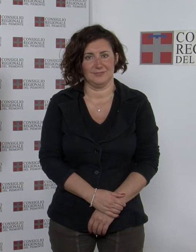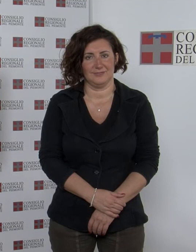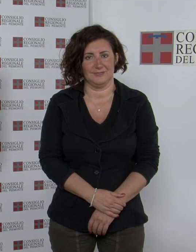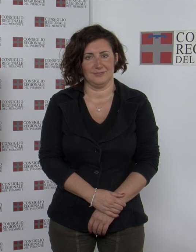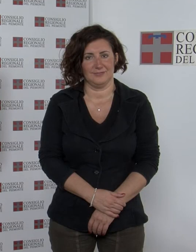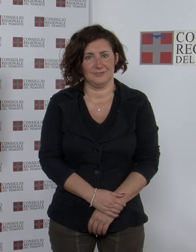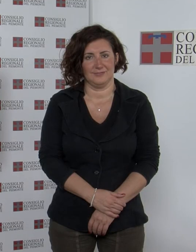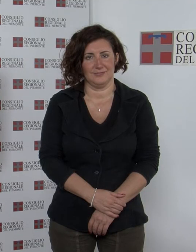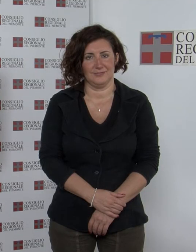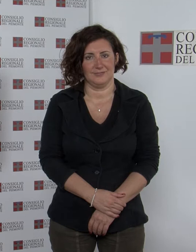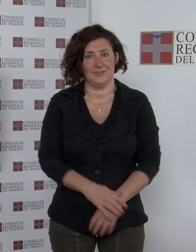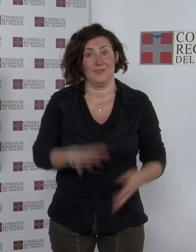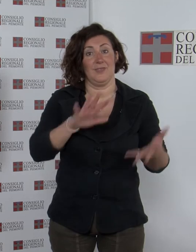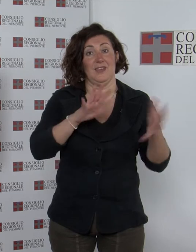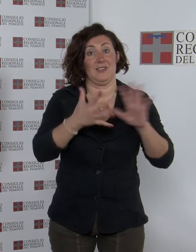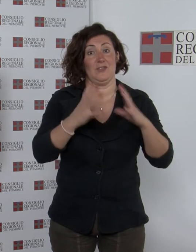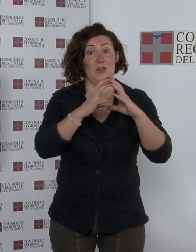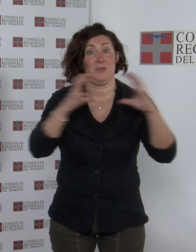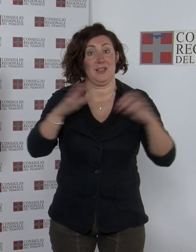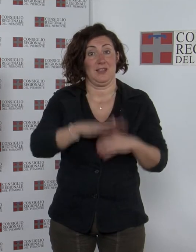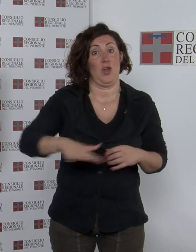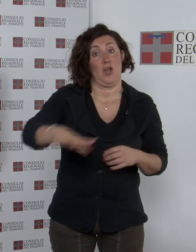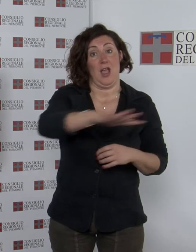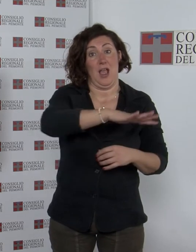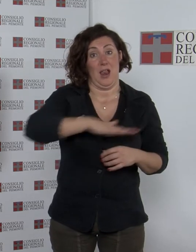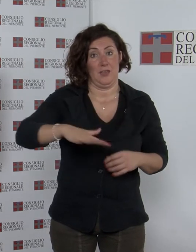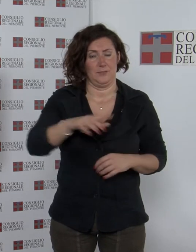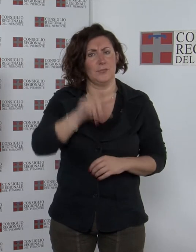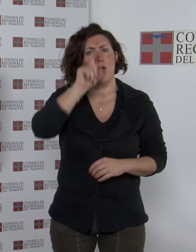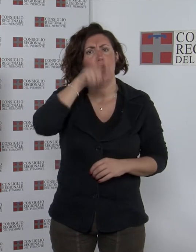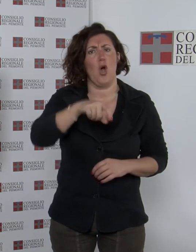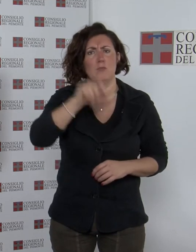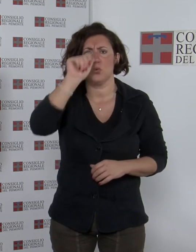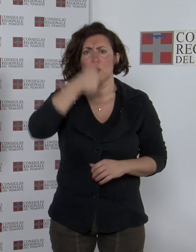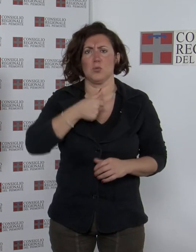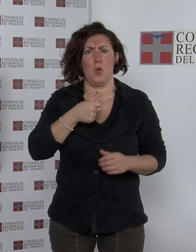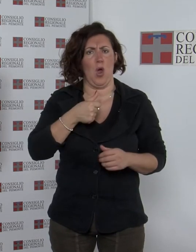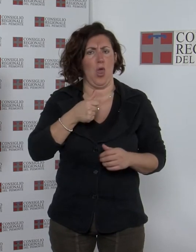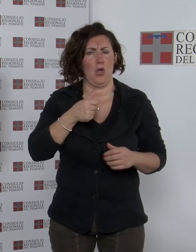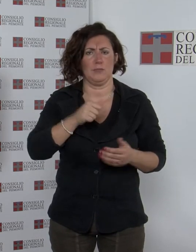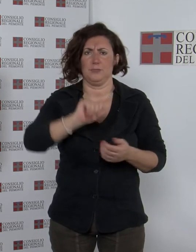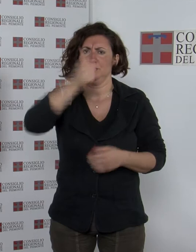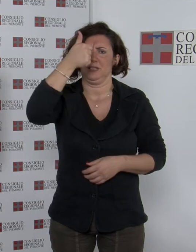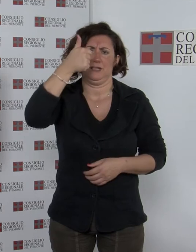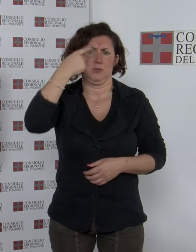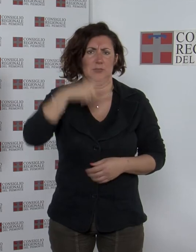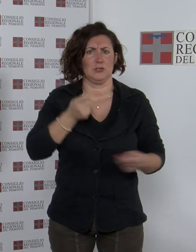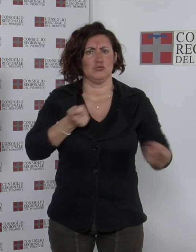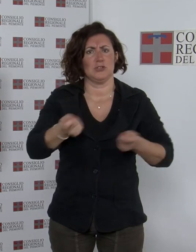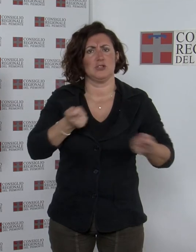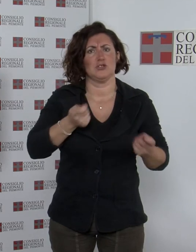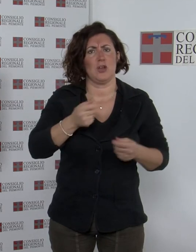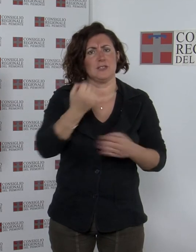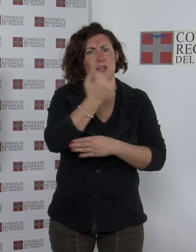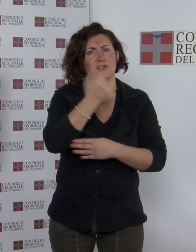riforma degli enti locali ruolo centrale del comune nell'erogazione dei servizi ai cittadini e della provincia per la gestione delle